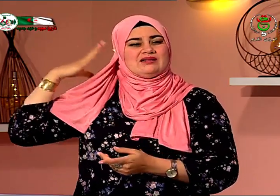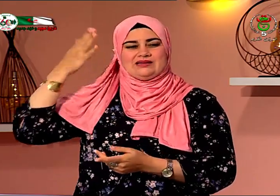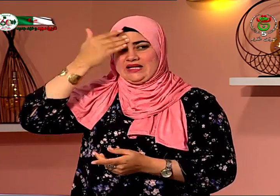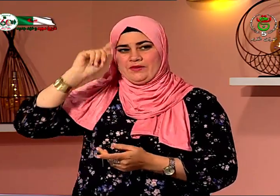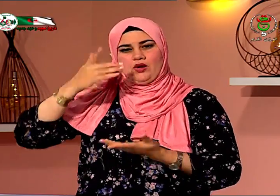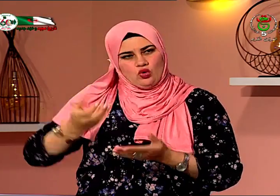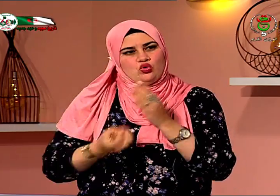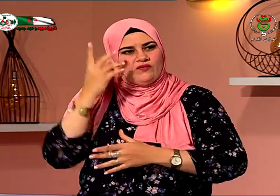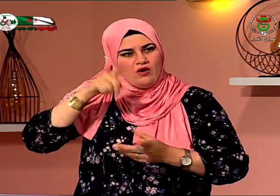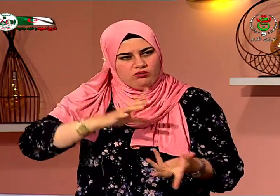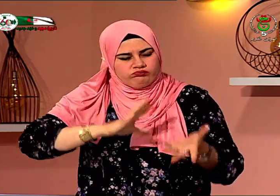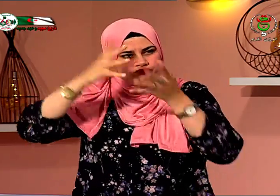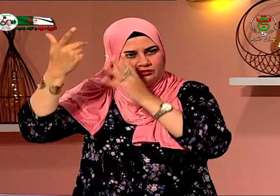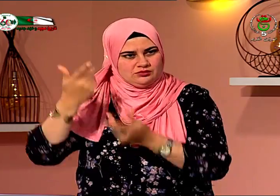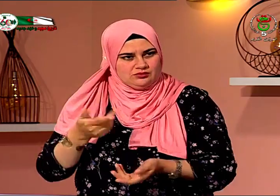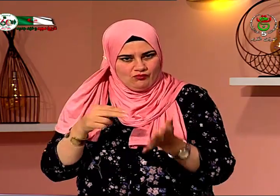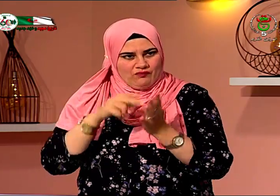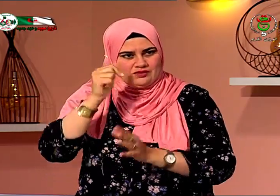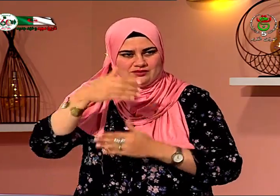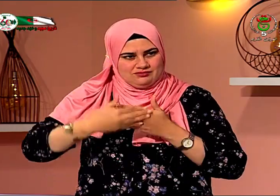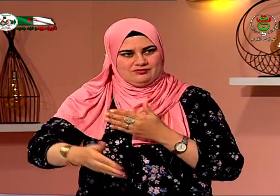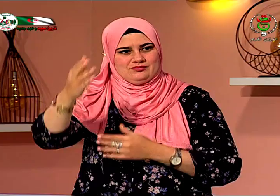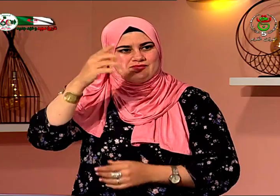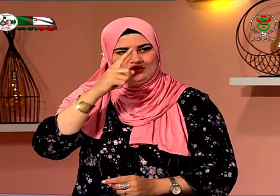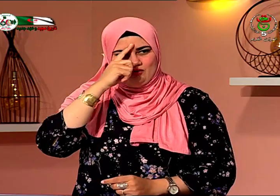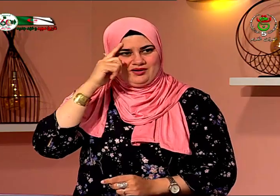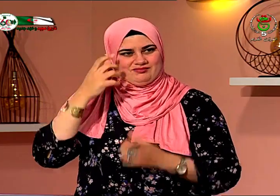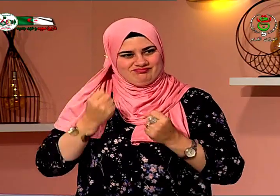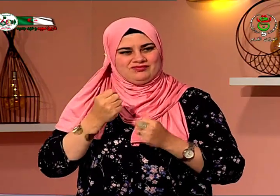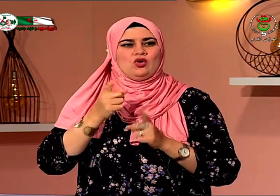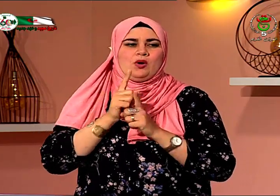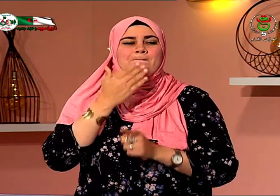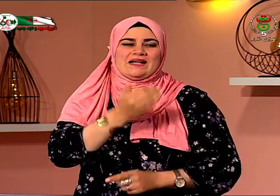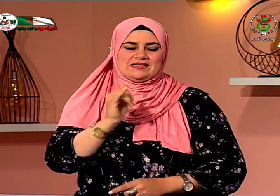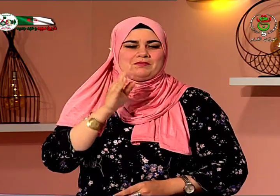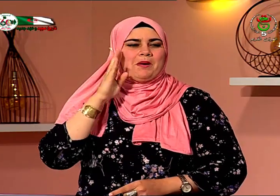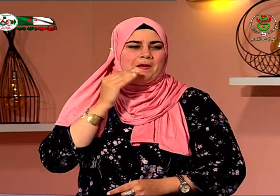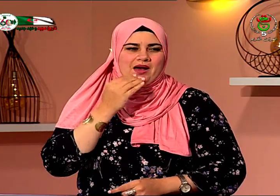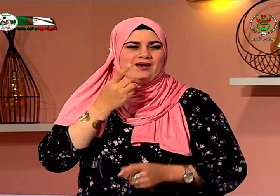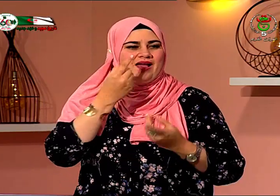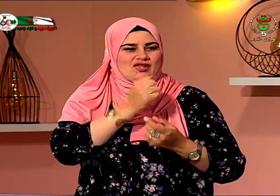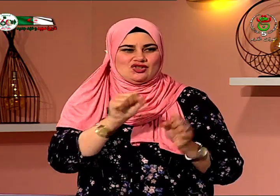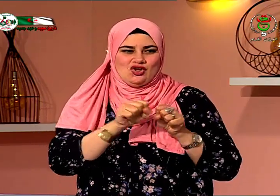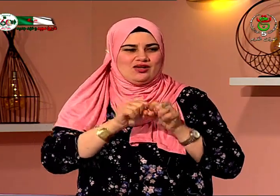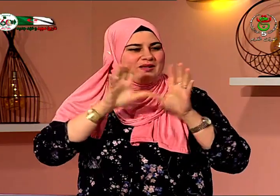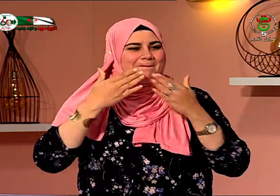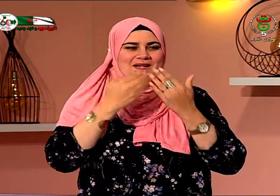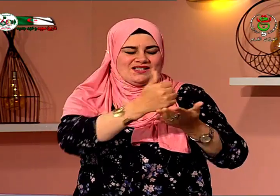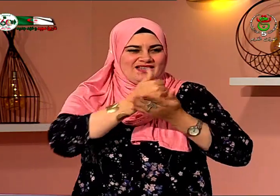الأولياء ما يجب يضمنوا يقولوا لمكاش مستقبل لوالدي للأبناء عفوا أشكر كل